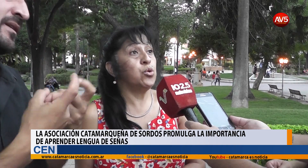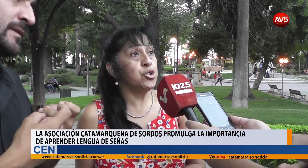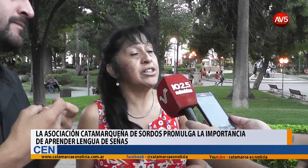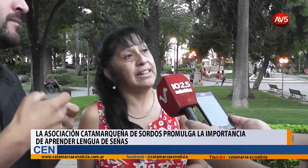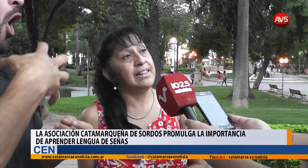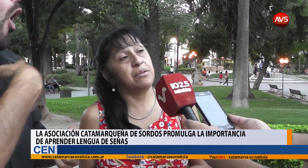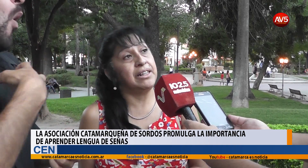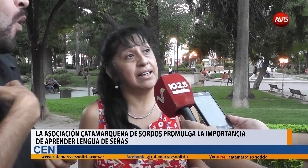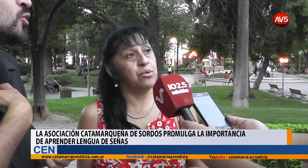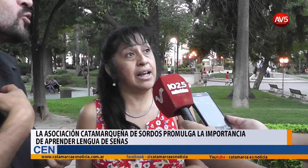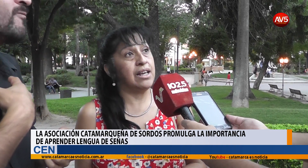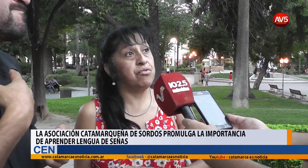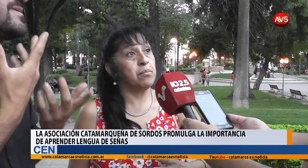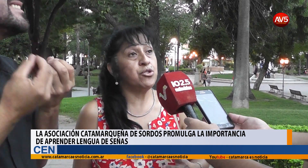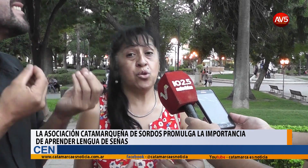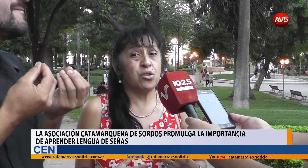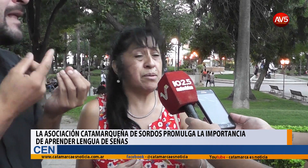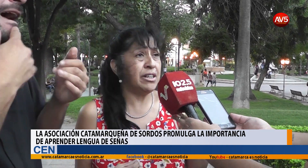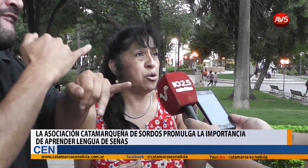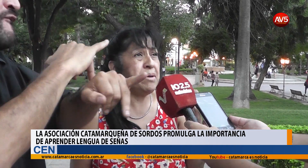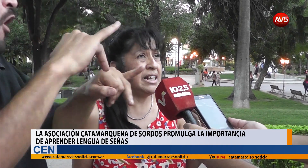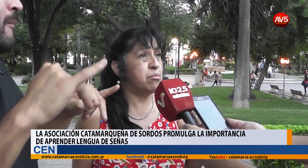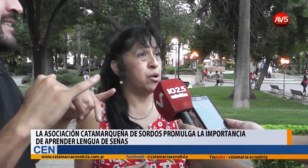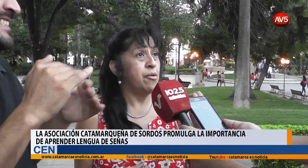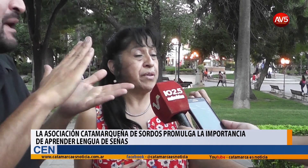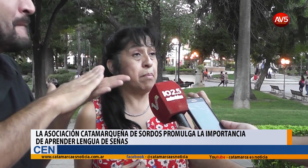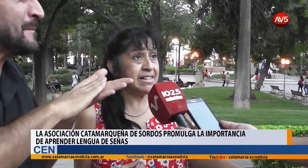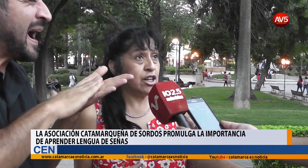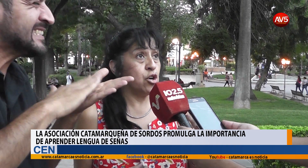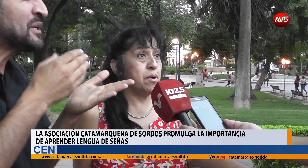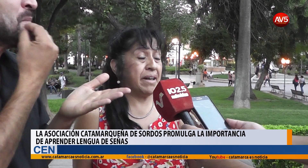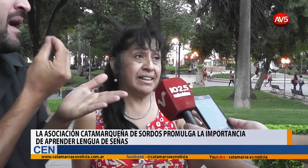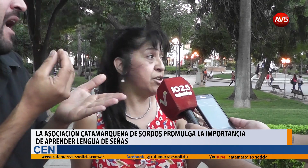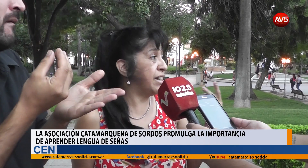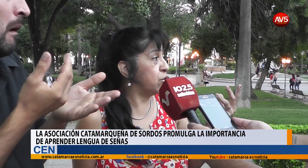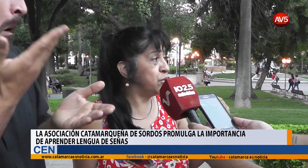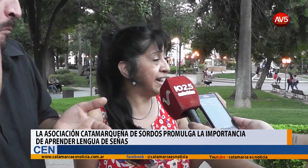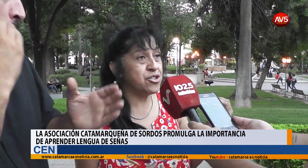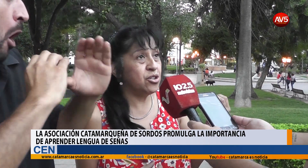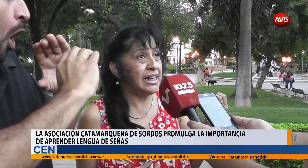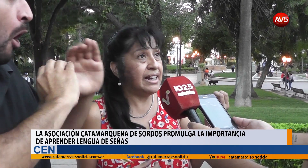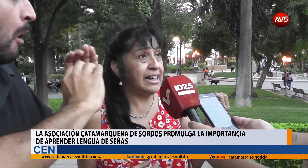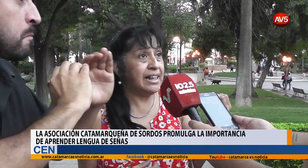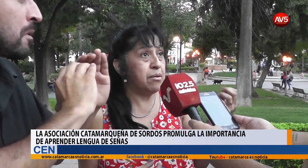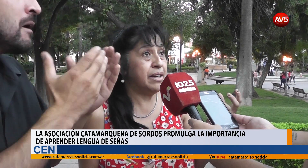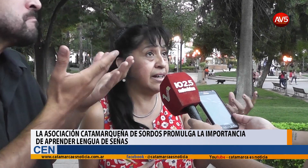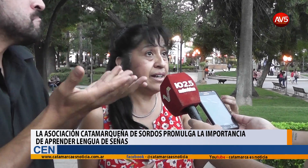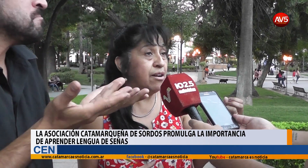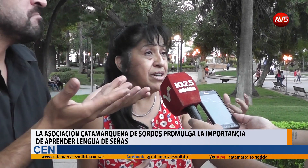cursos se trata de brindar una información, un conocimiento mínimo, básico, como para tener una comunicación, aunque